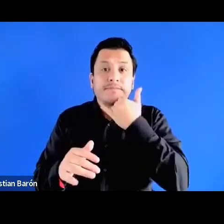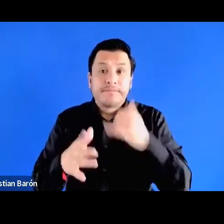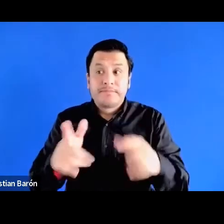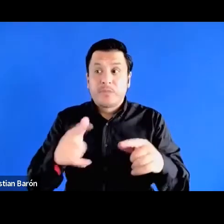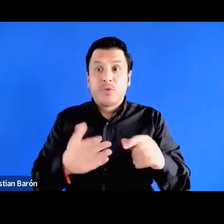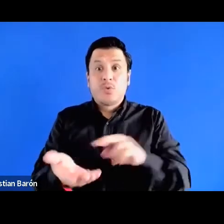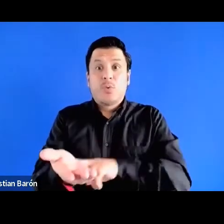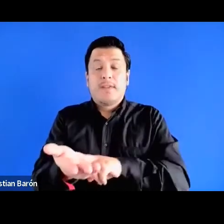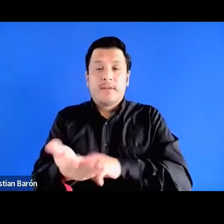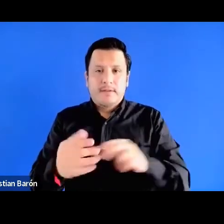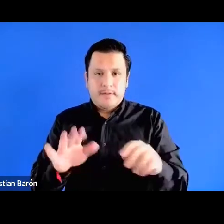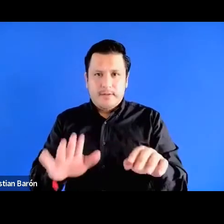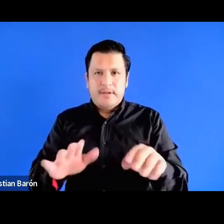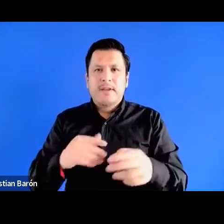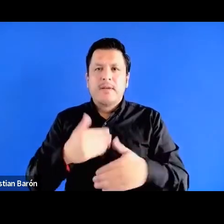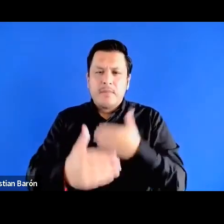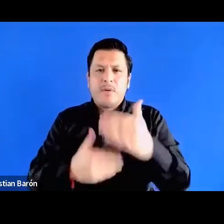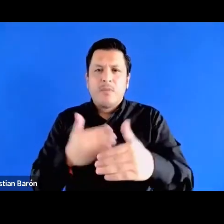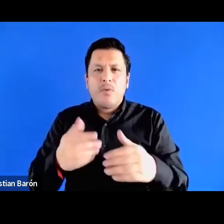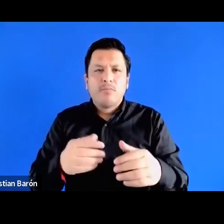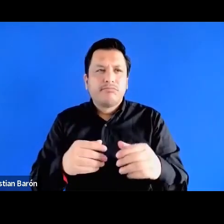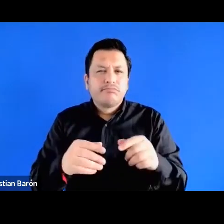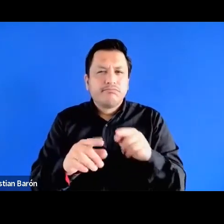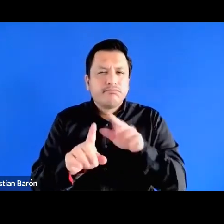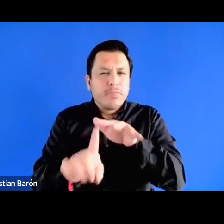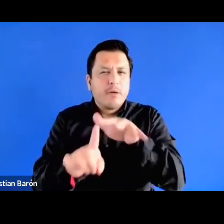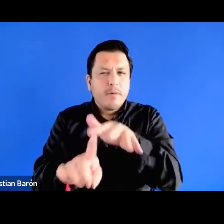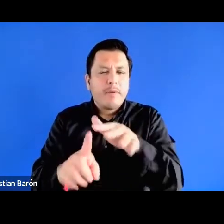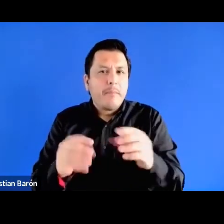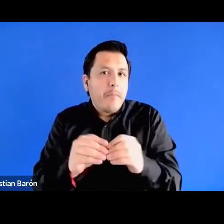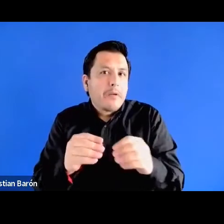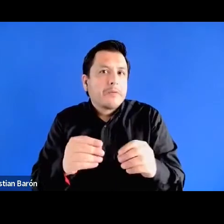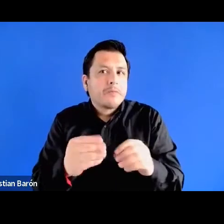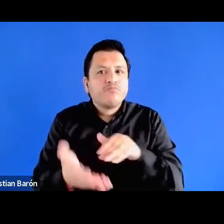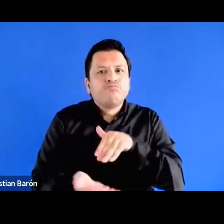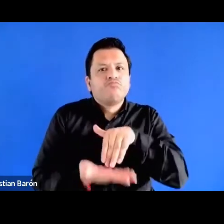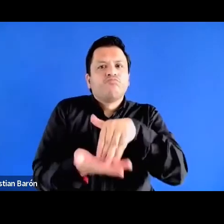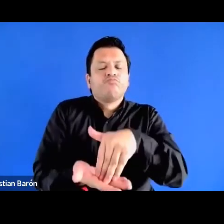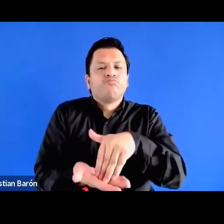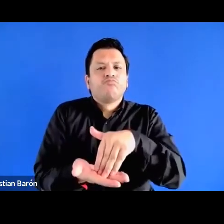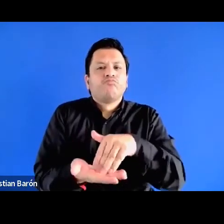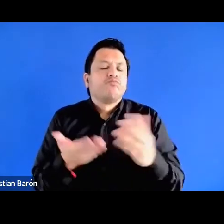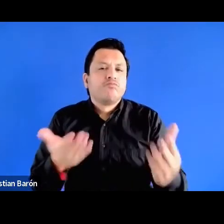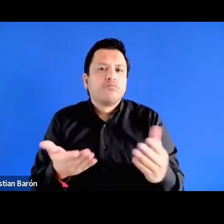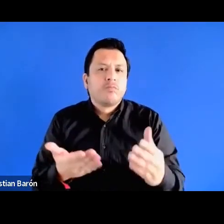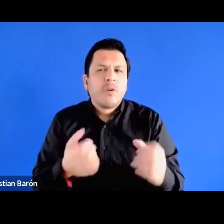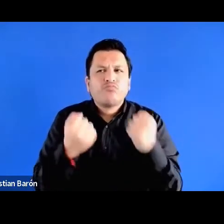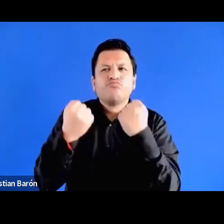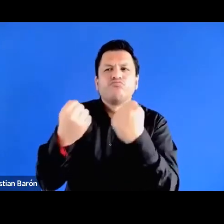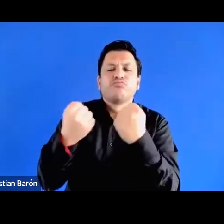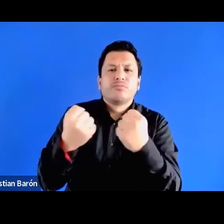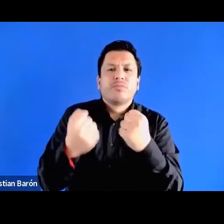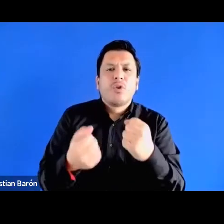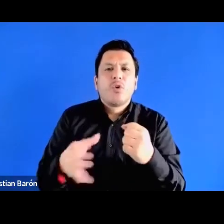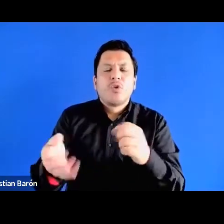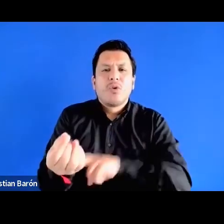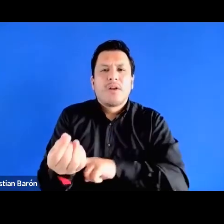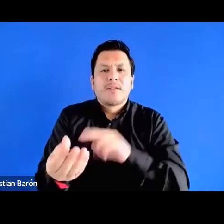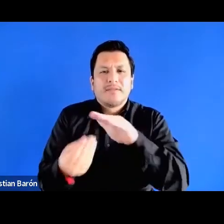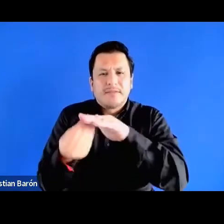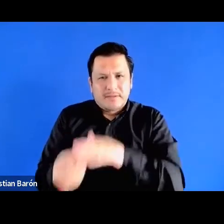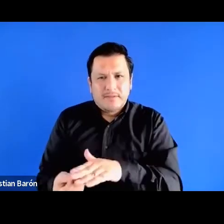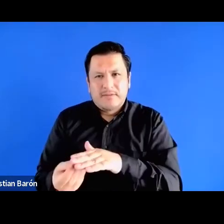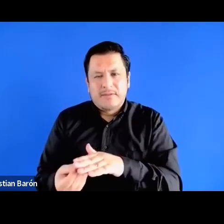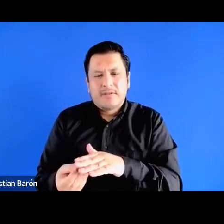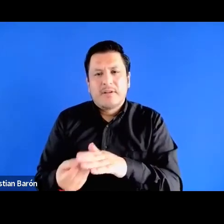etnicidad digamos sigue marcando hay una posición en términos de las luchas antirracistas yo eso me lo pongo